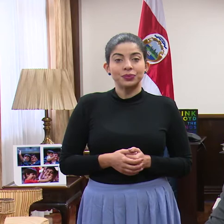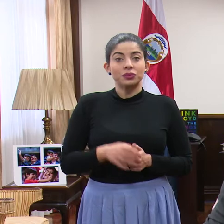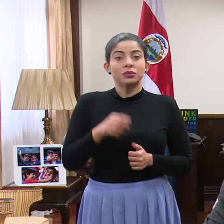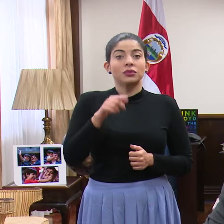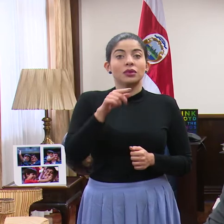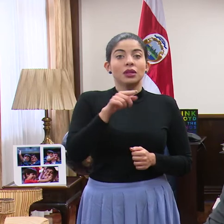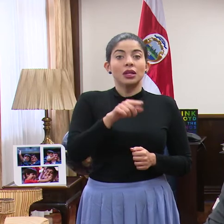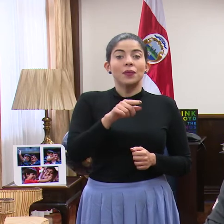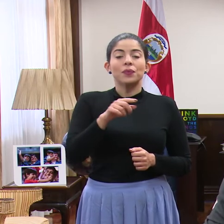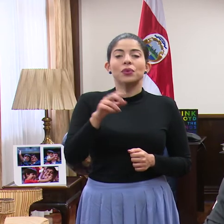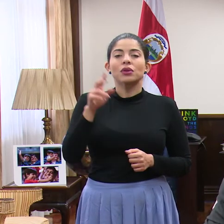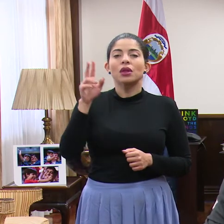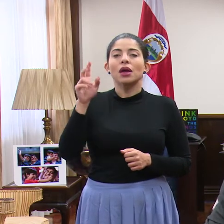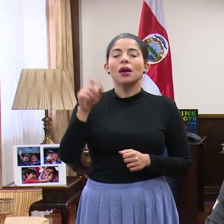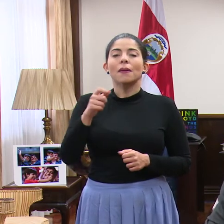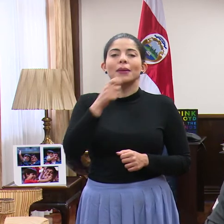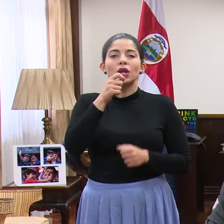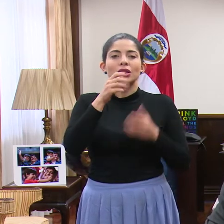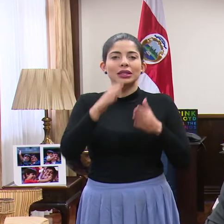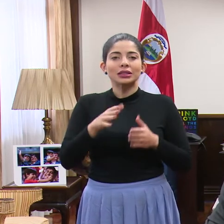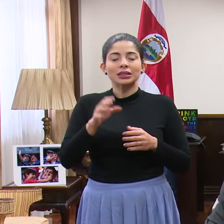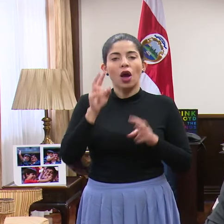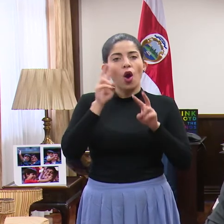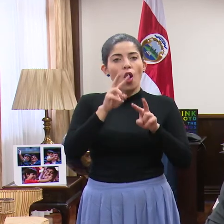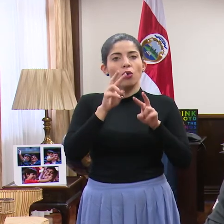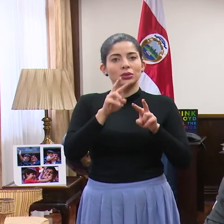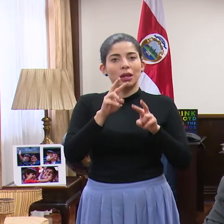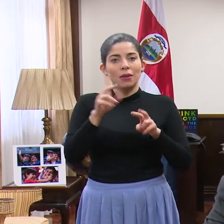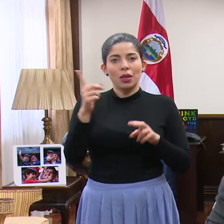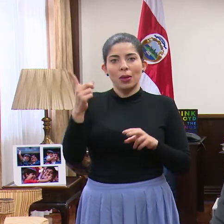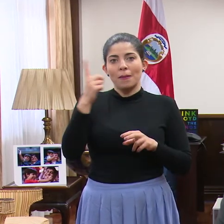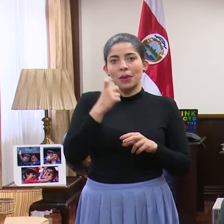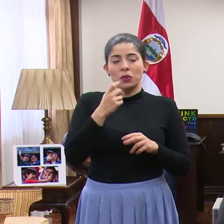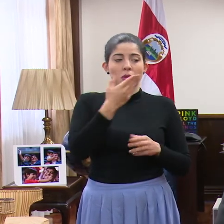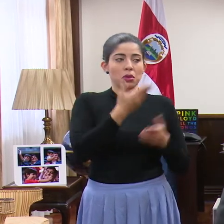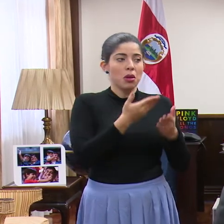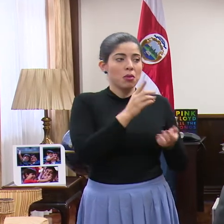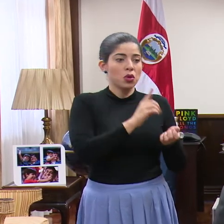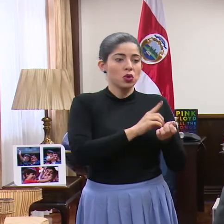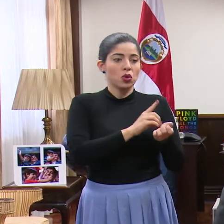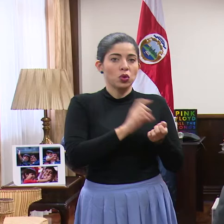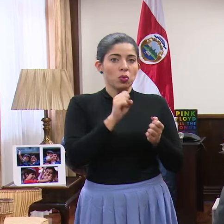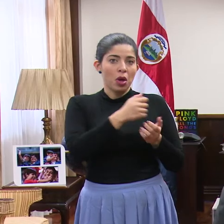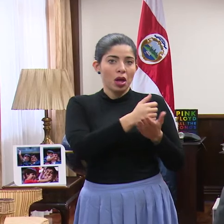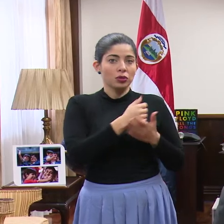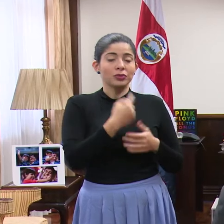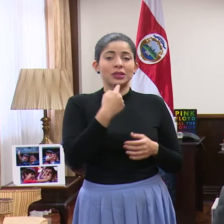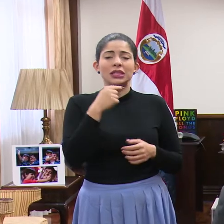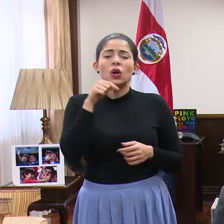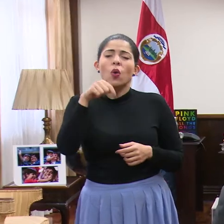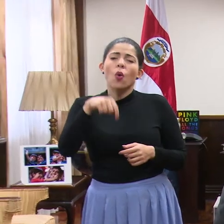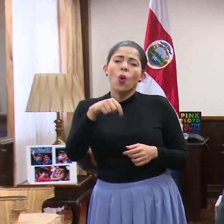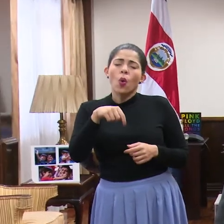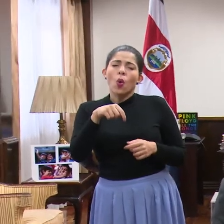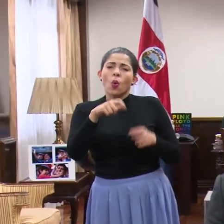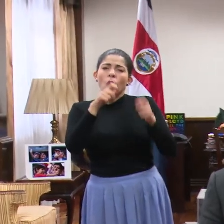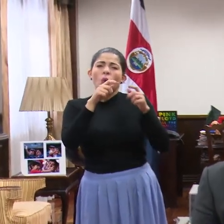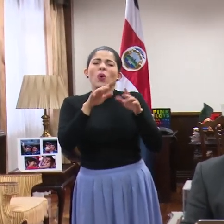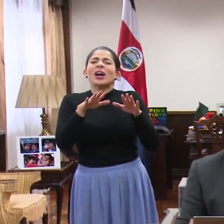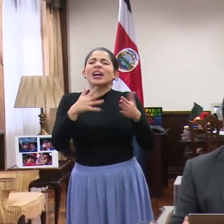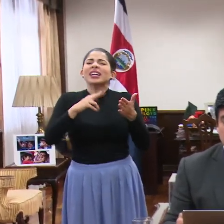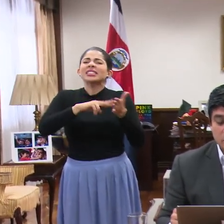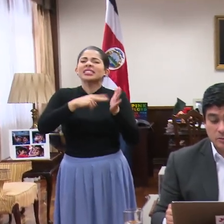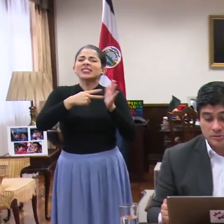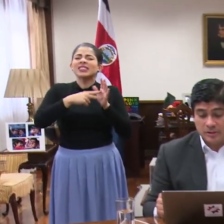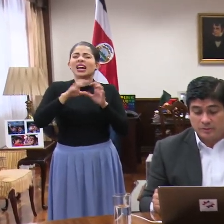Aquí el observador hace una pregunta y tal vez el doctor Marín nos pueda ayudar. Dice, hoy nos detallan qué quiere